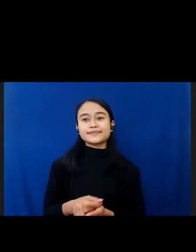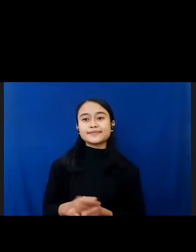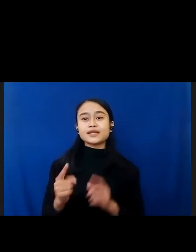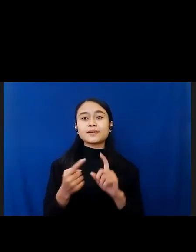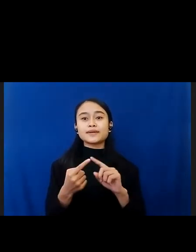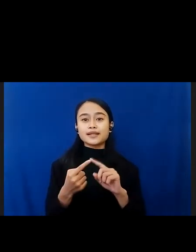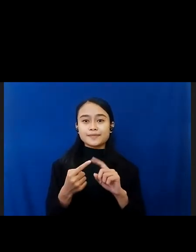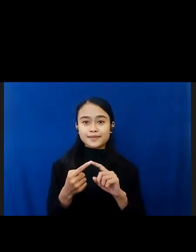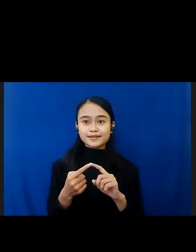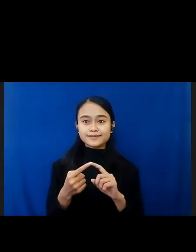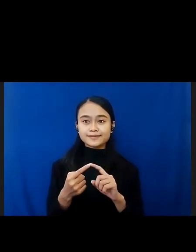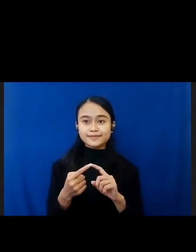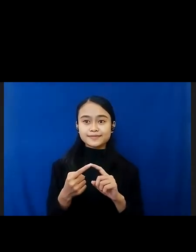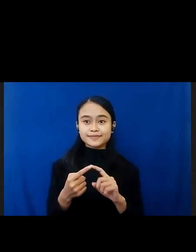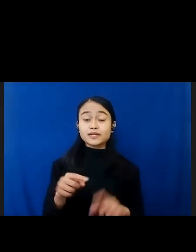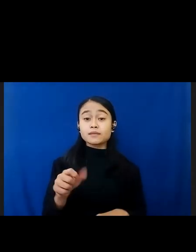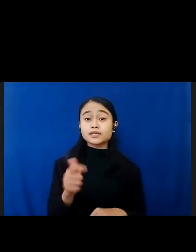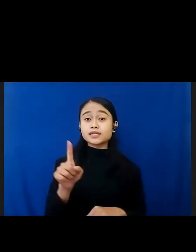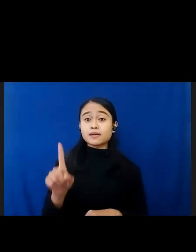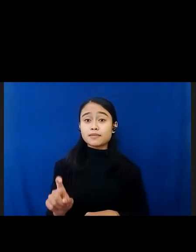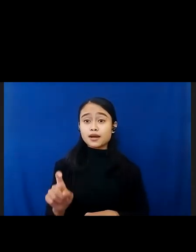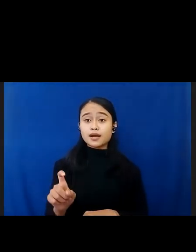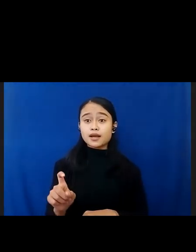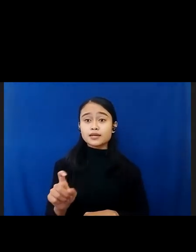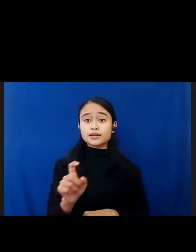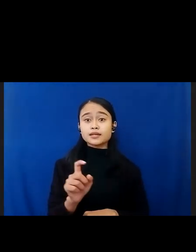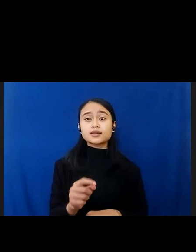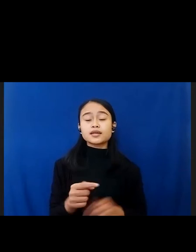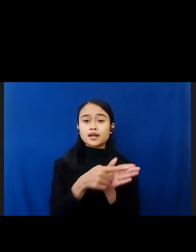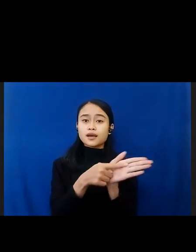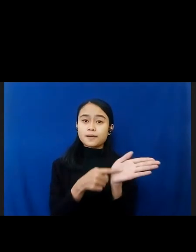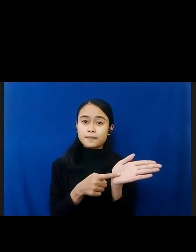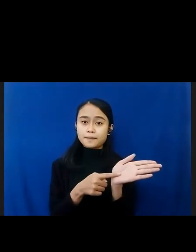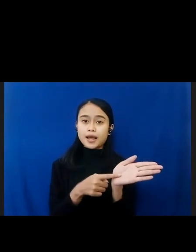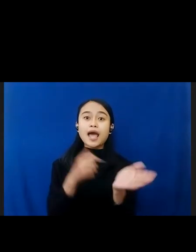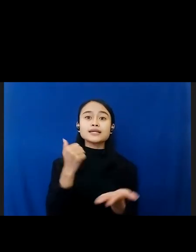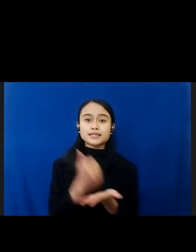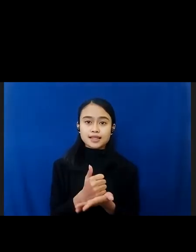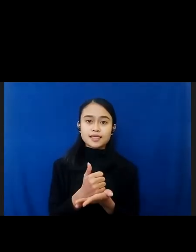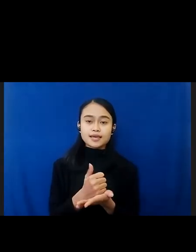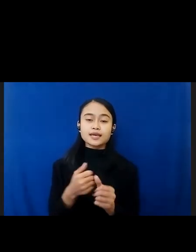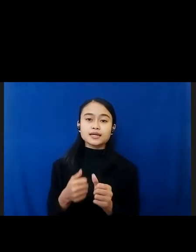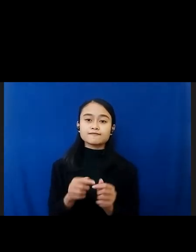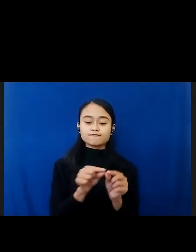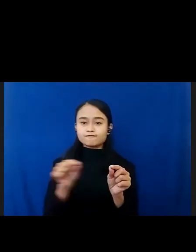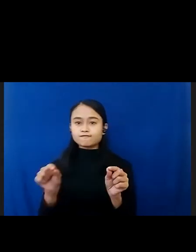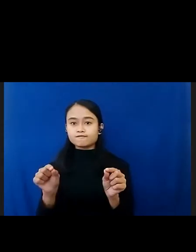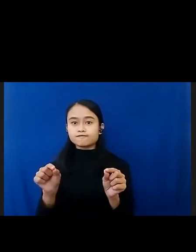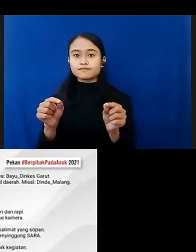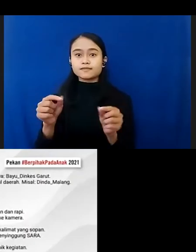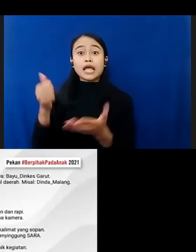adalah Anda bisa menggunakan username, yaitu nama asli diikuti dengan asal